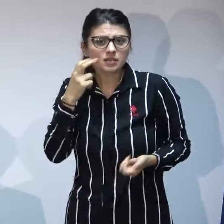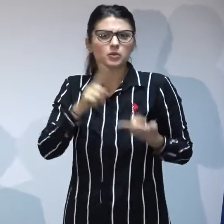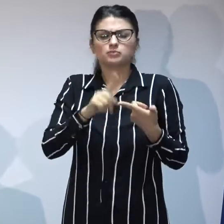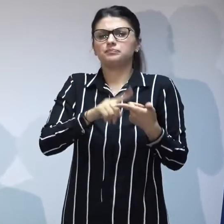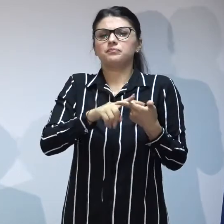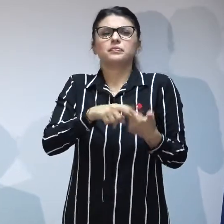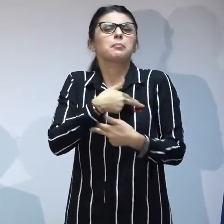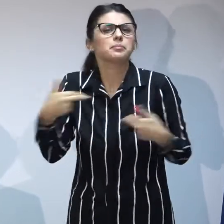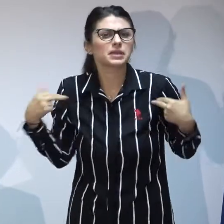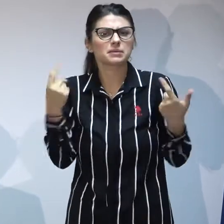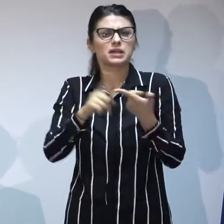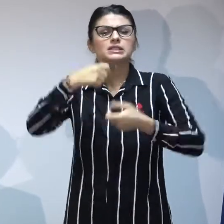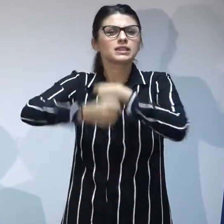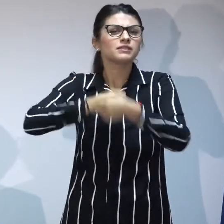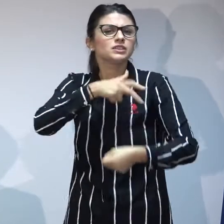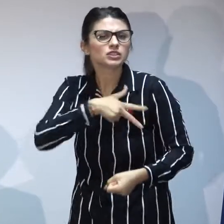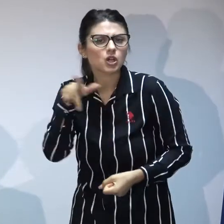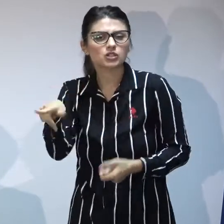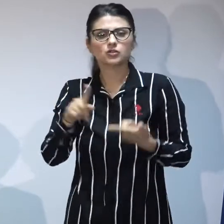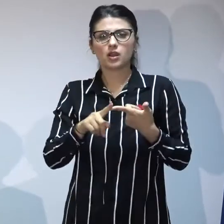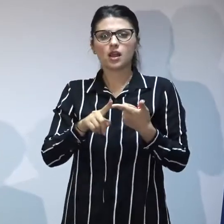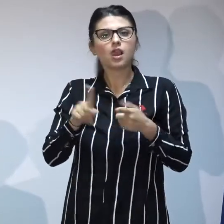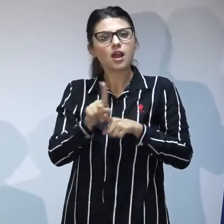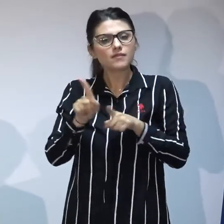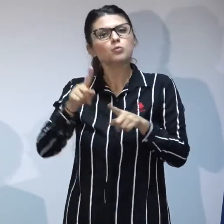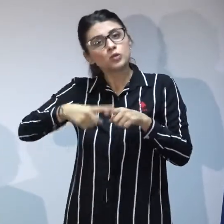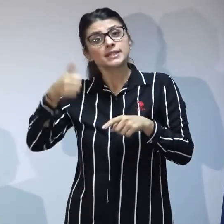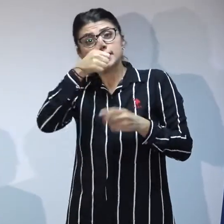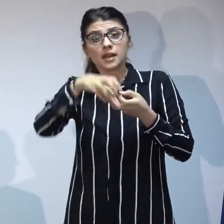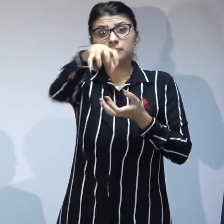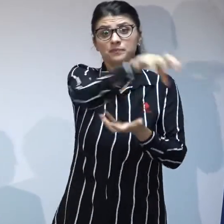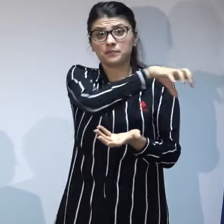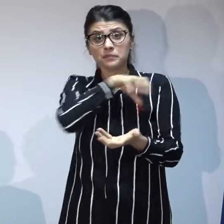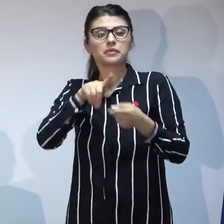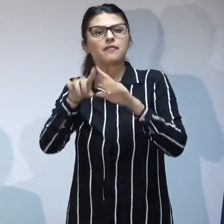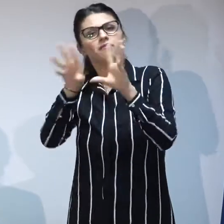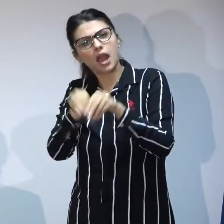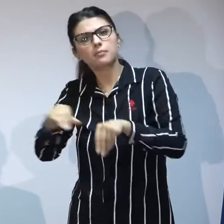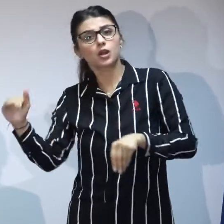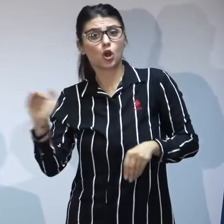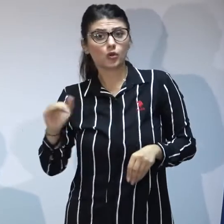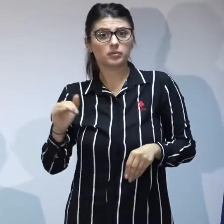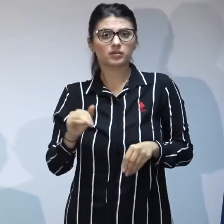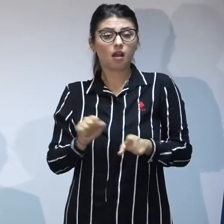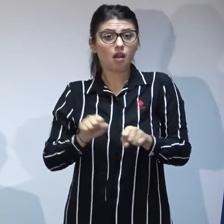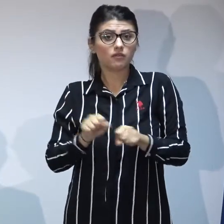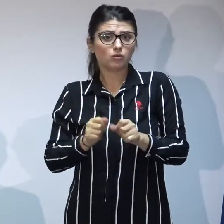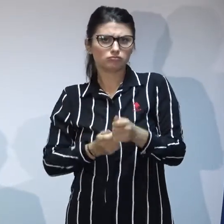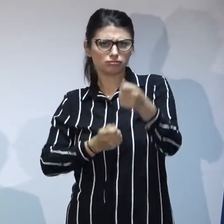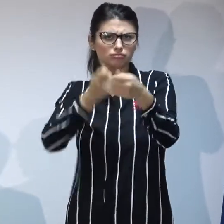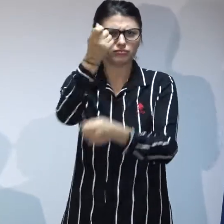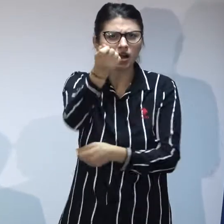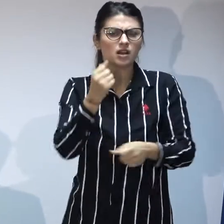serviciile sociale din primăriile de domiciliu ale familiilor copilor, au denunțat abuzurile